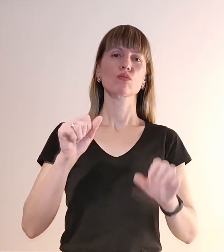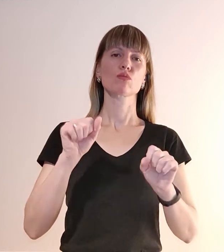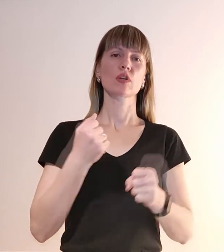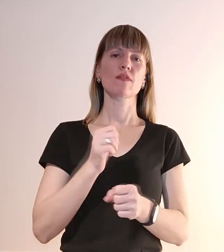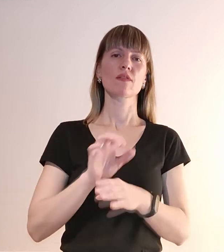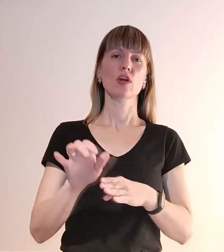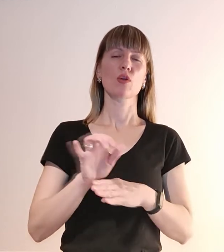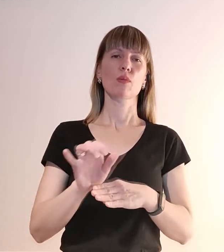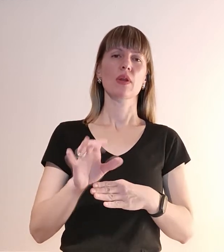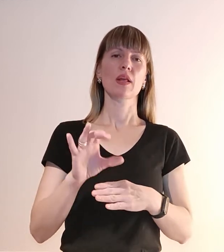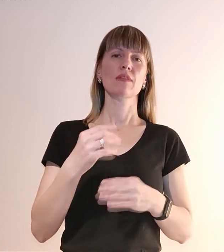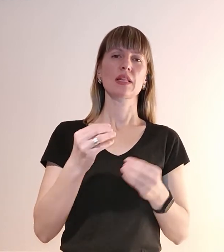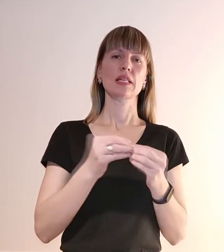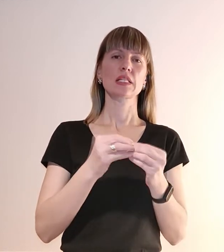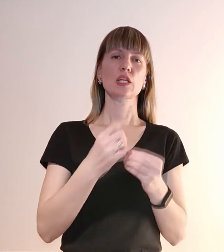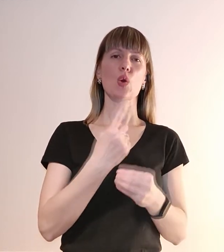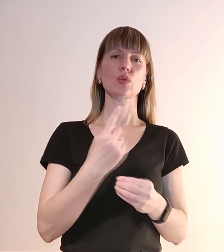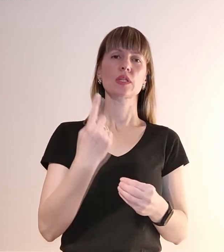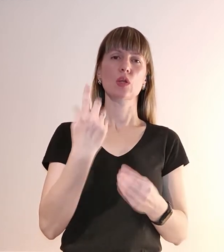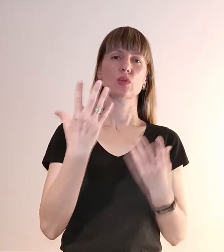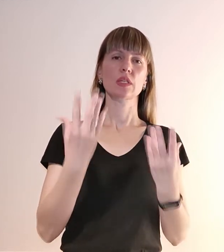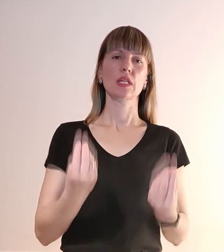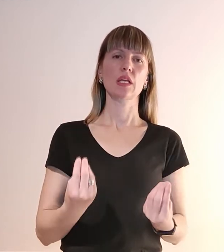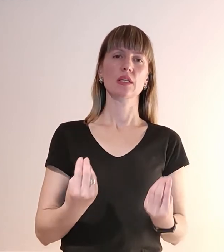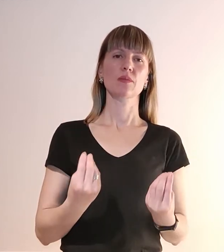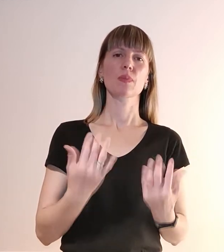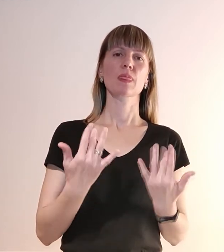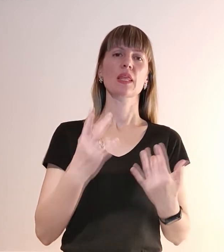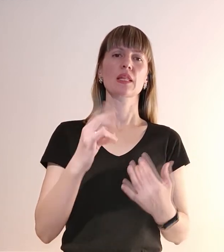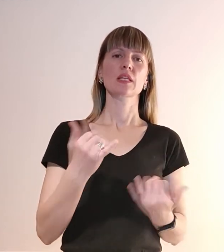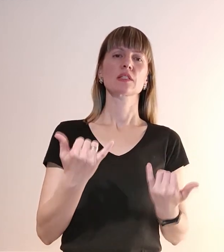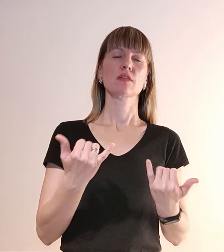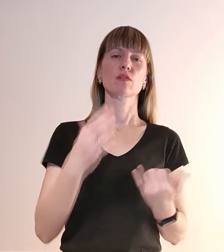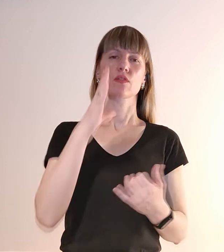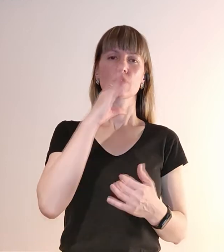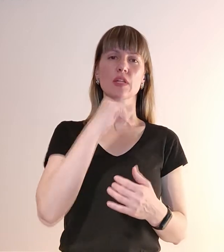одиниць на три. Скільки на сьогодні вдається за день пошити?